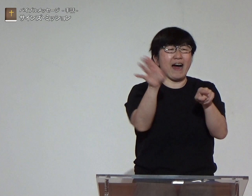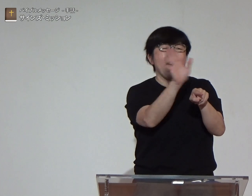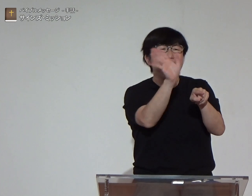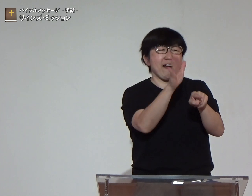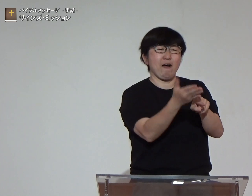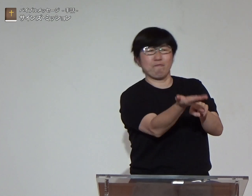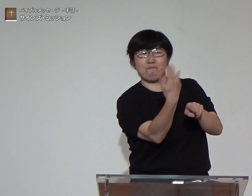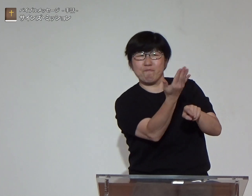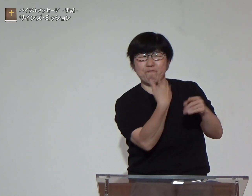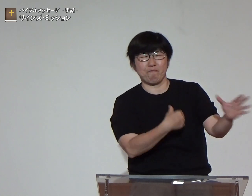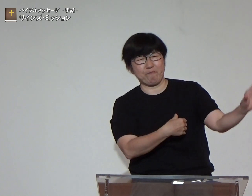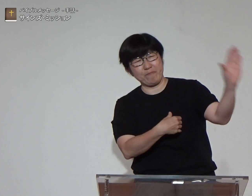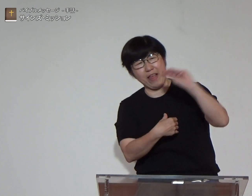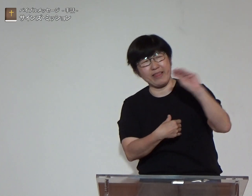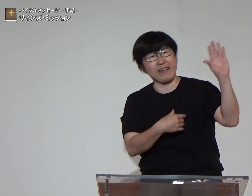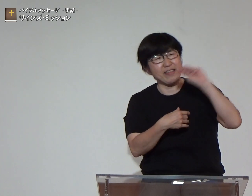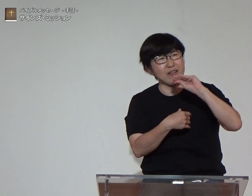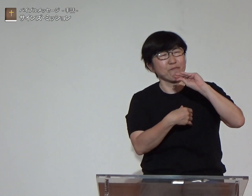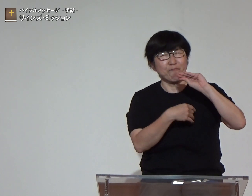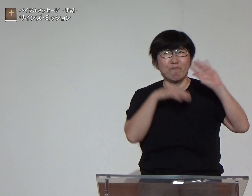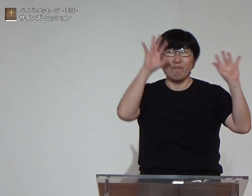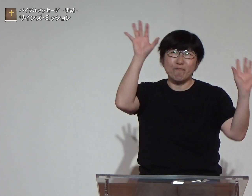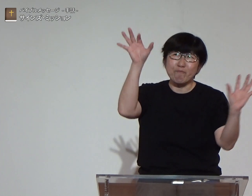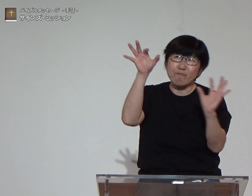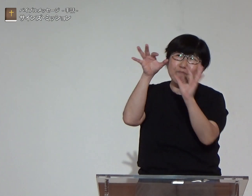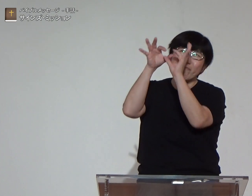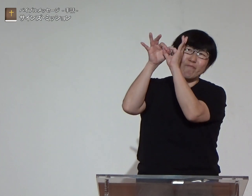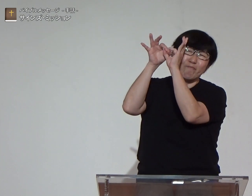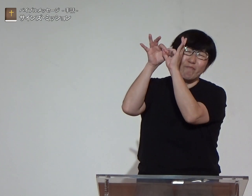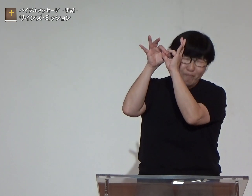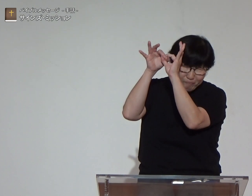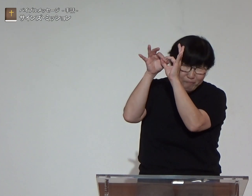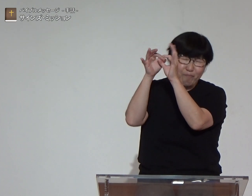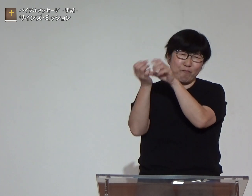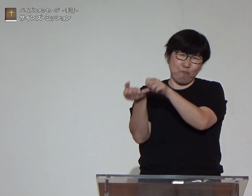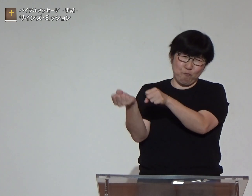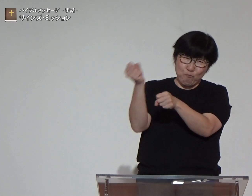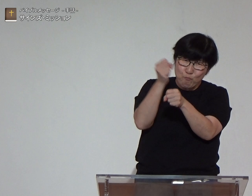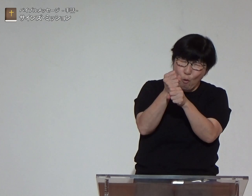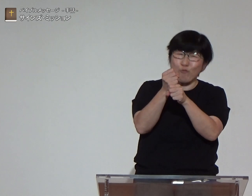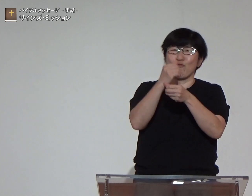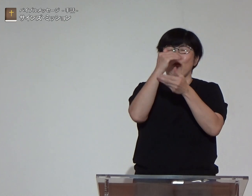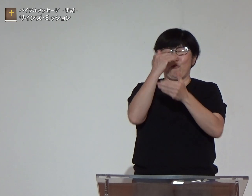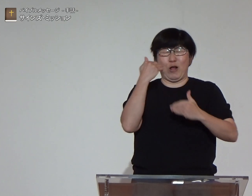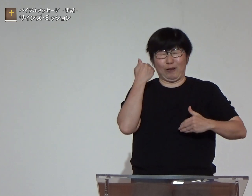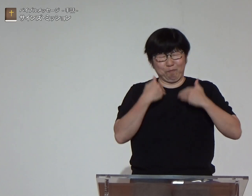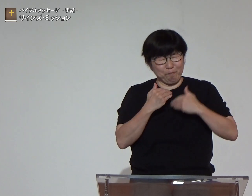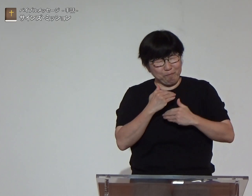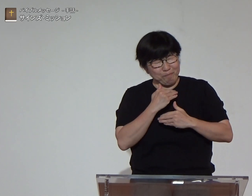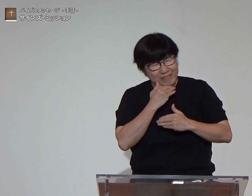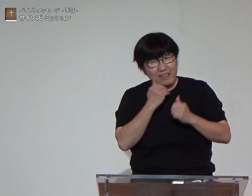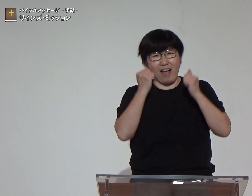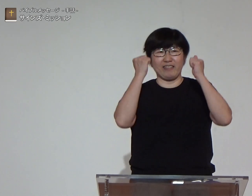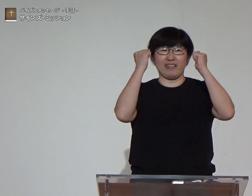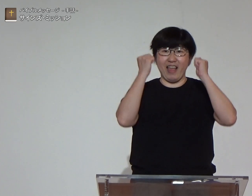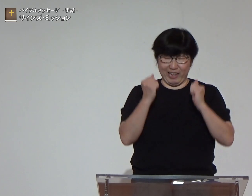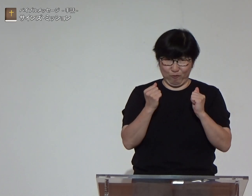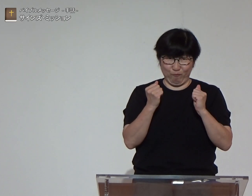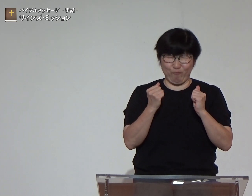反抗し神様から離れてしまっているんですがそんなものを思う神様は戻ってきなさい私につながりなさい戻